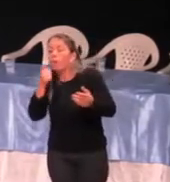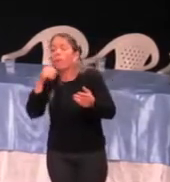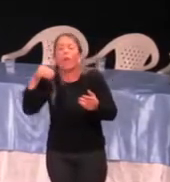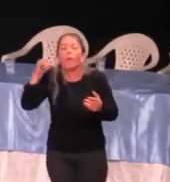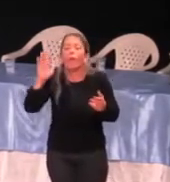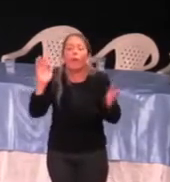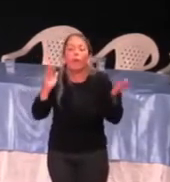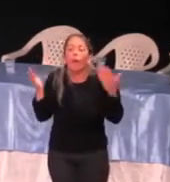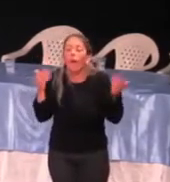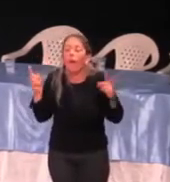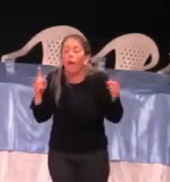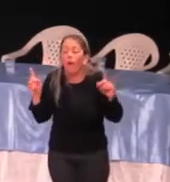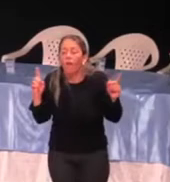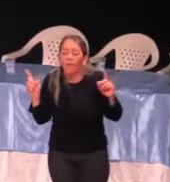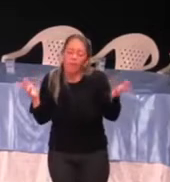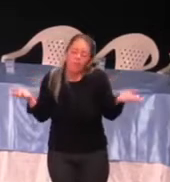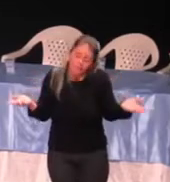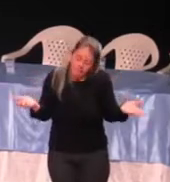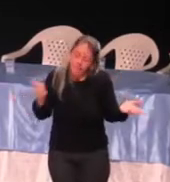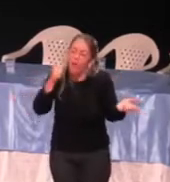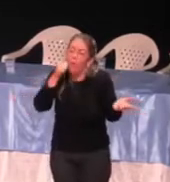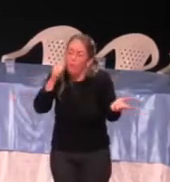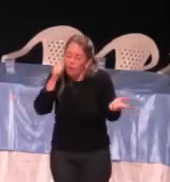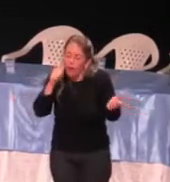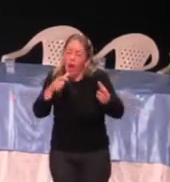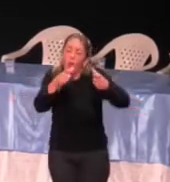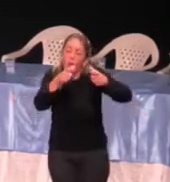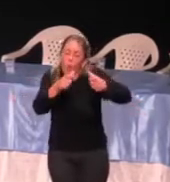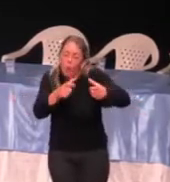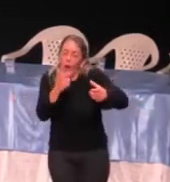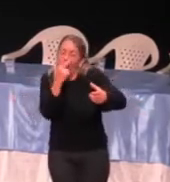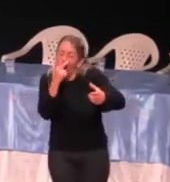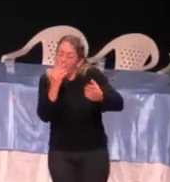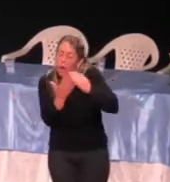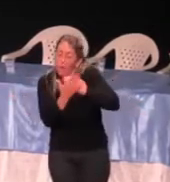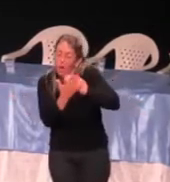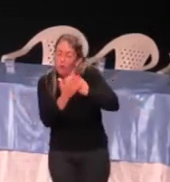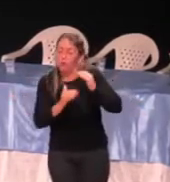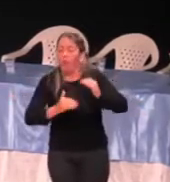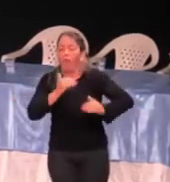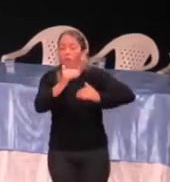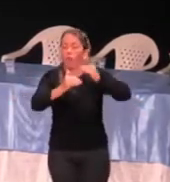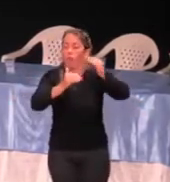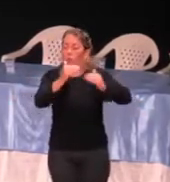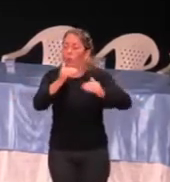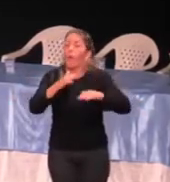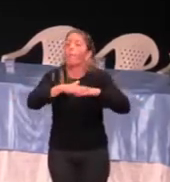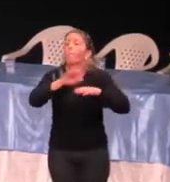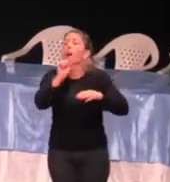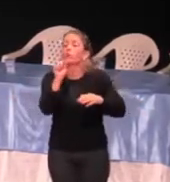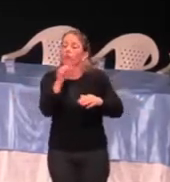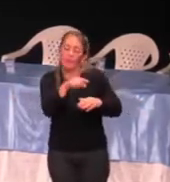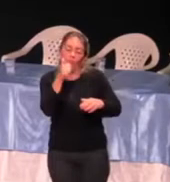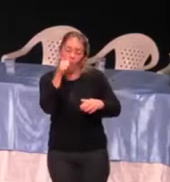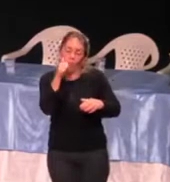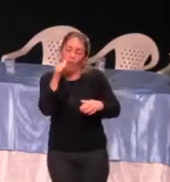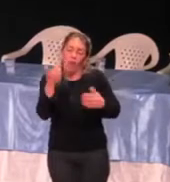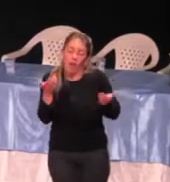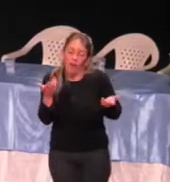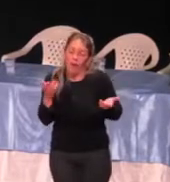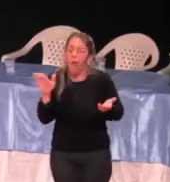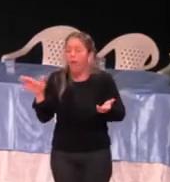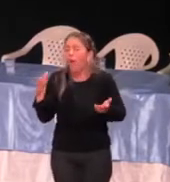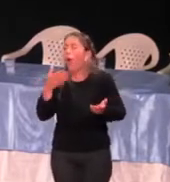para evoluir tem mais mulheres? E nos lugares, então, eu também me incluo nos homens, mas eu busco mais evolução.